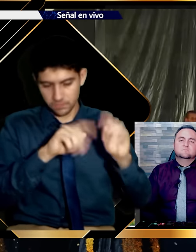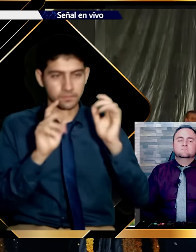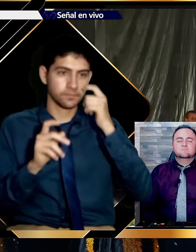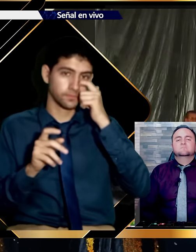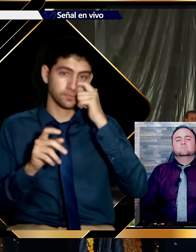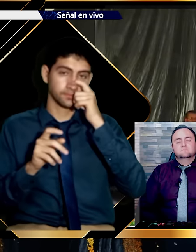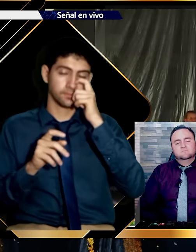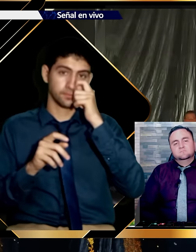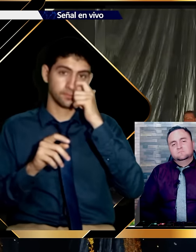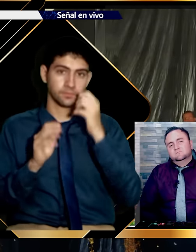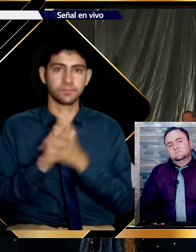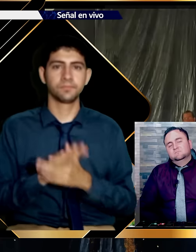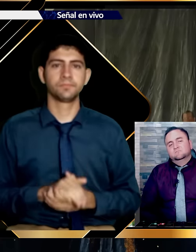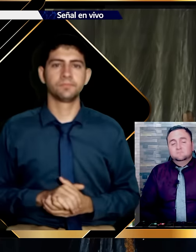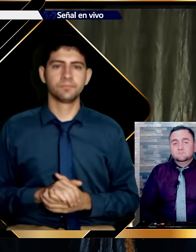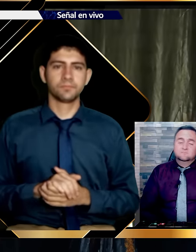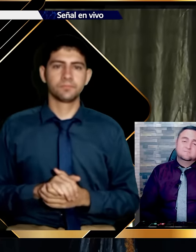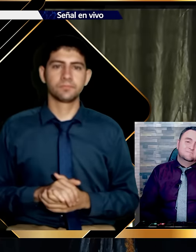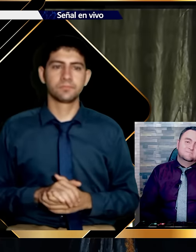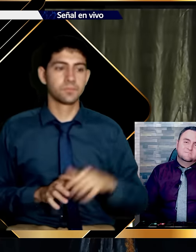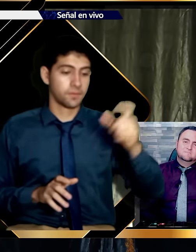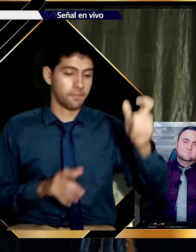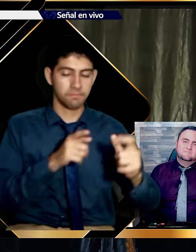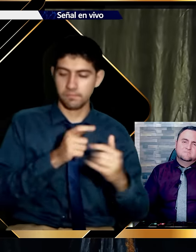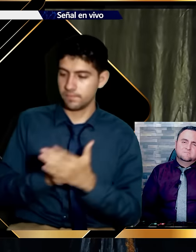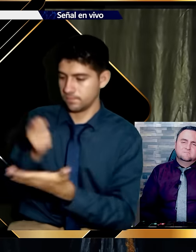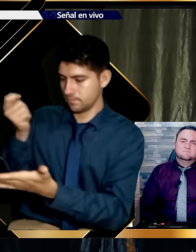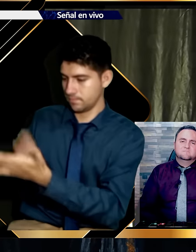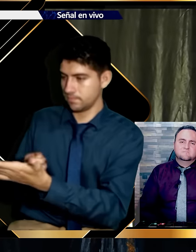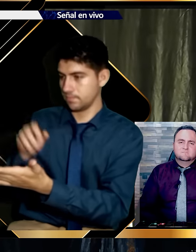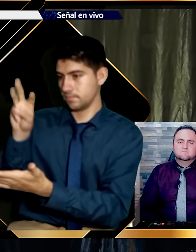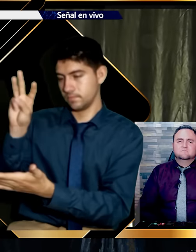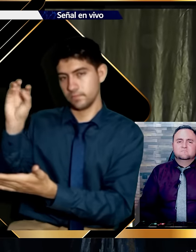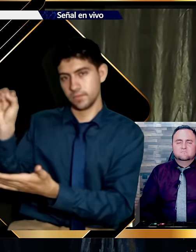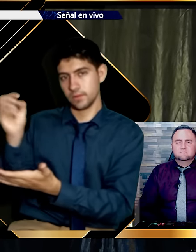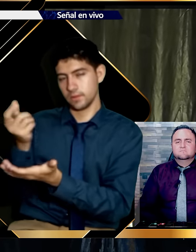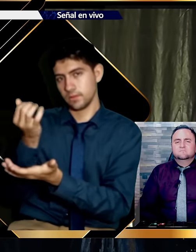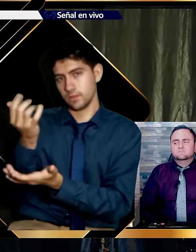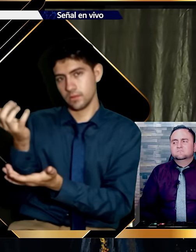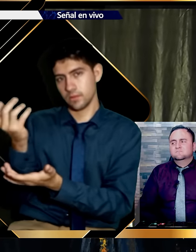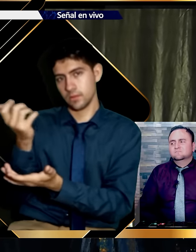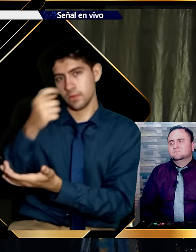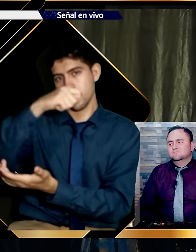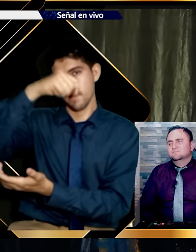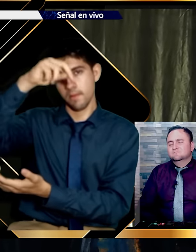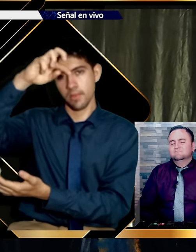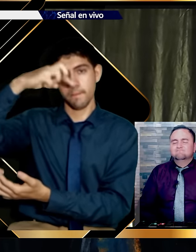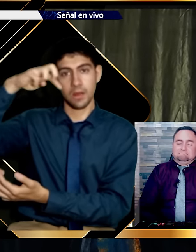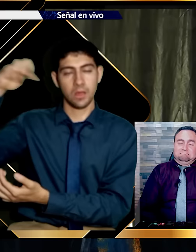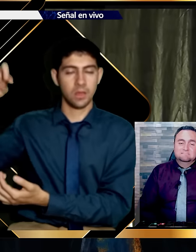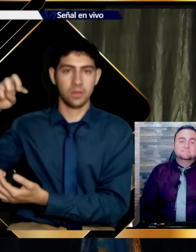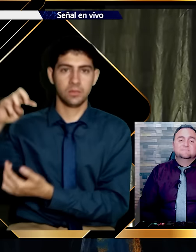parecer fue el medio. Y la máxima oferta llegó a 30 miserables monedas de plata. Suficiente